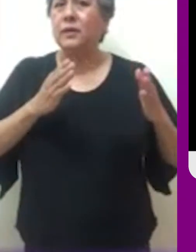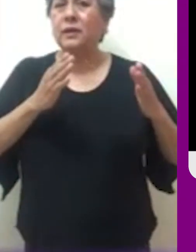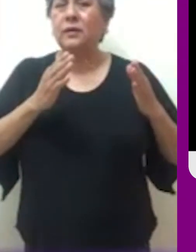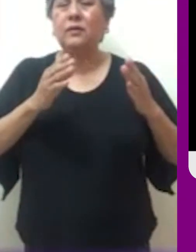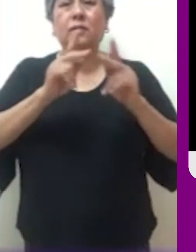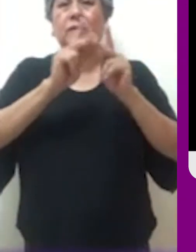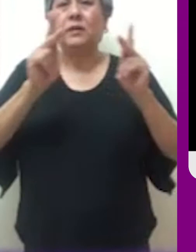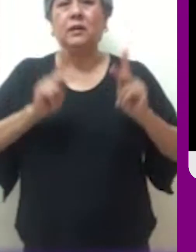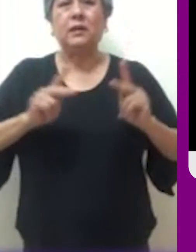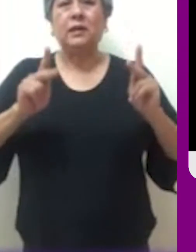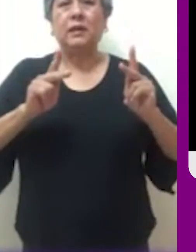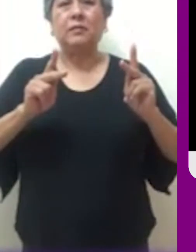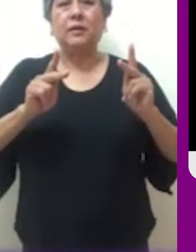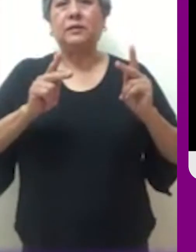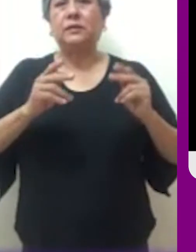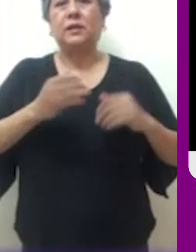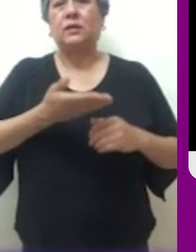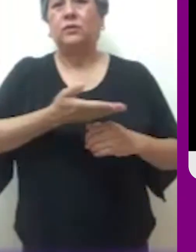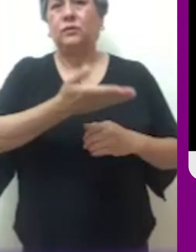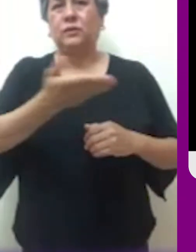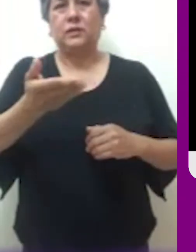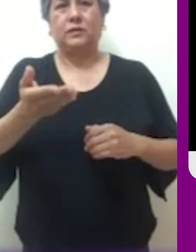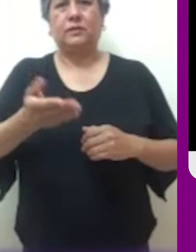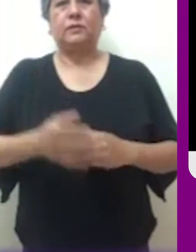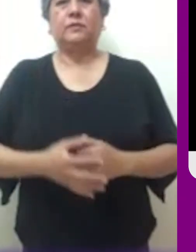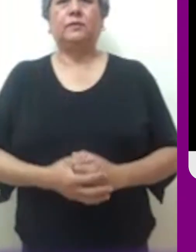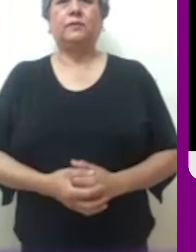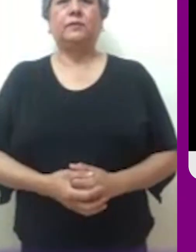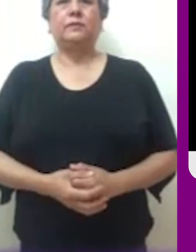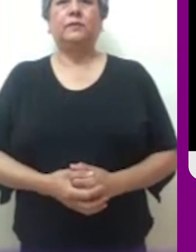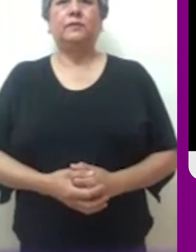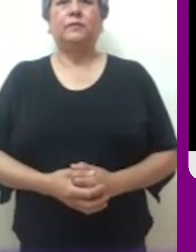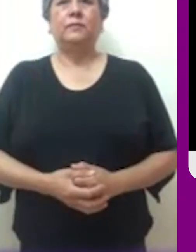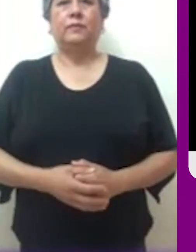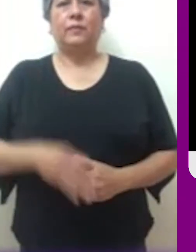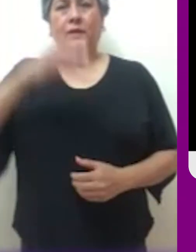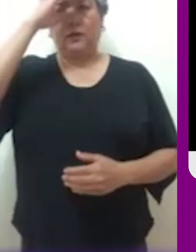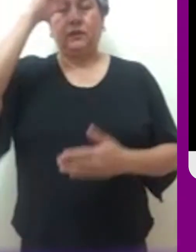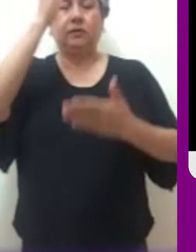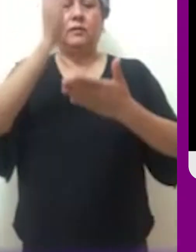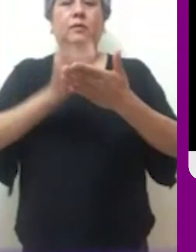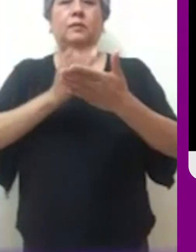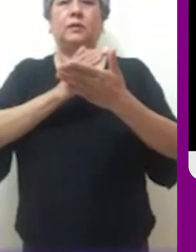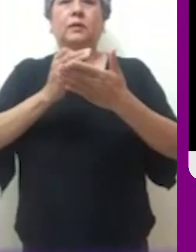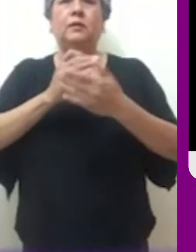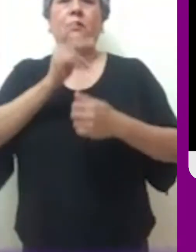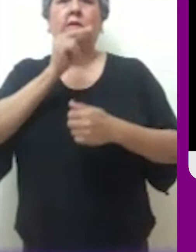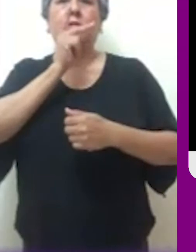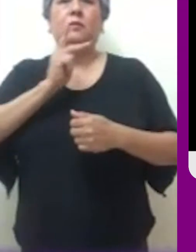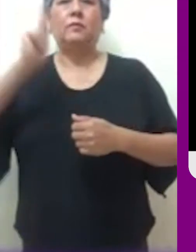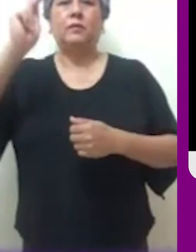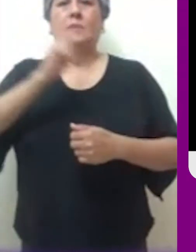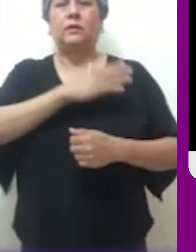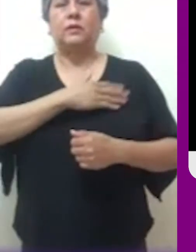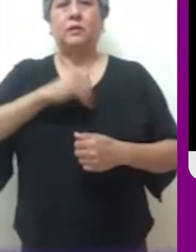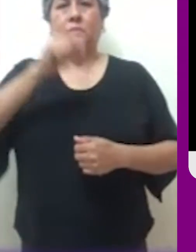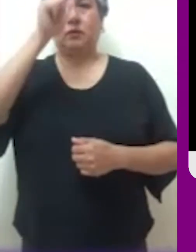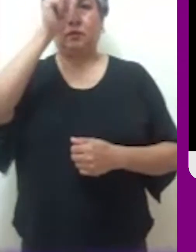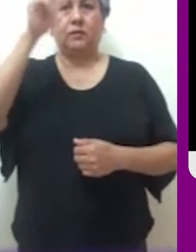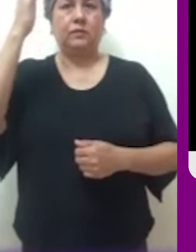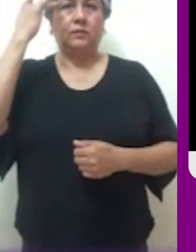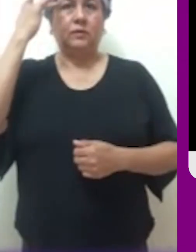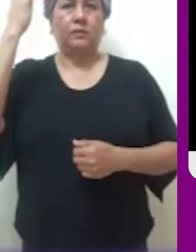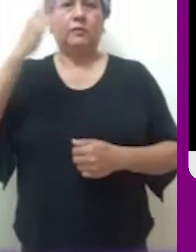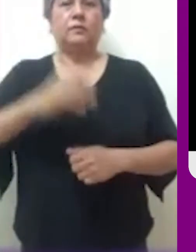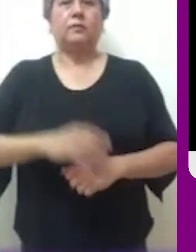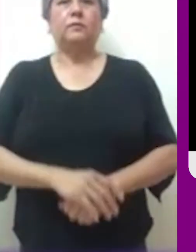Hoy necesitamos mirar al hermano. El Señor te bendiga en nombre del Padre y del Hijo y del